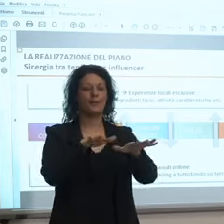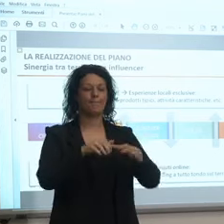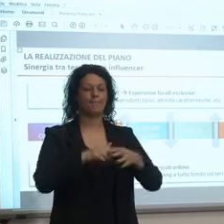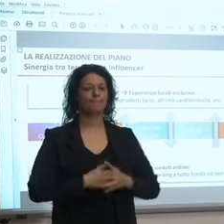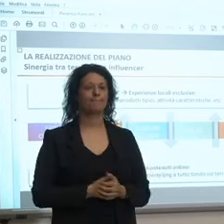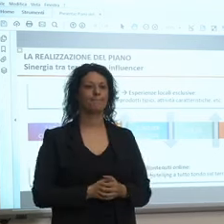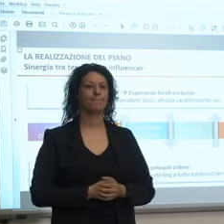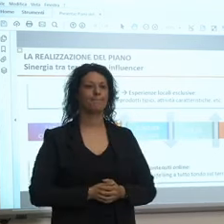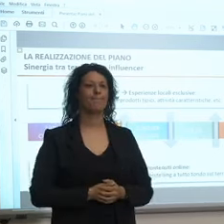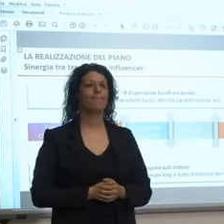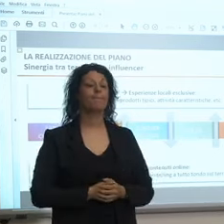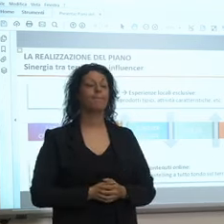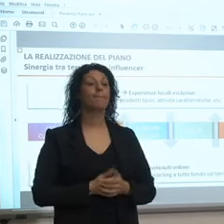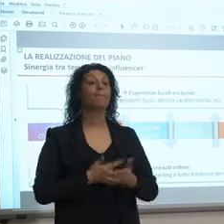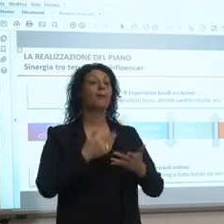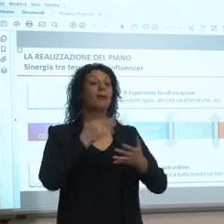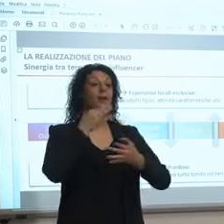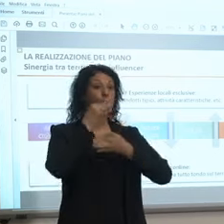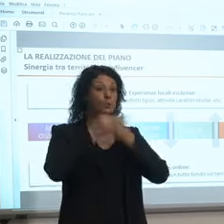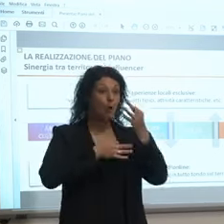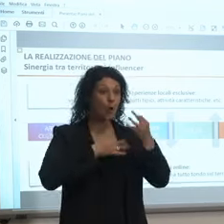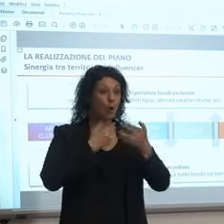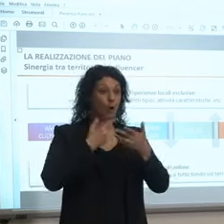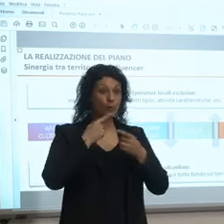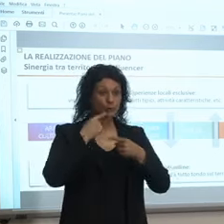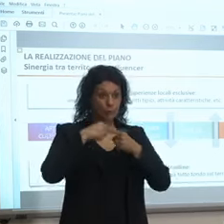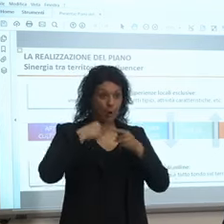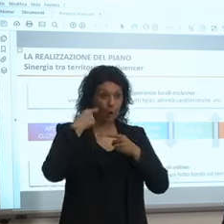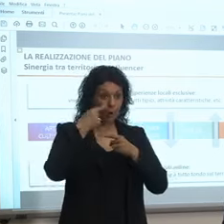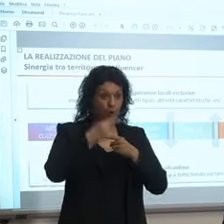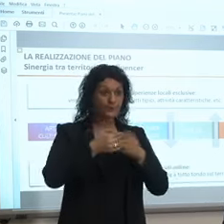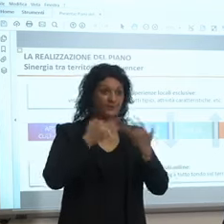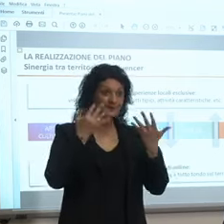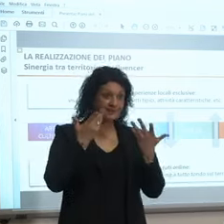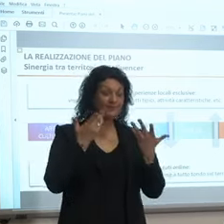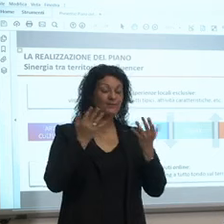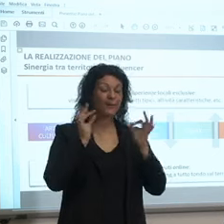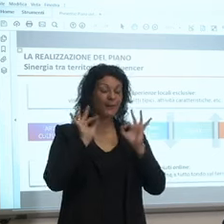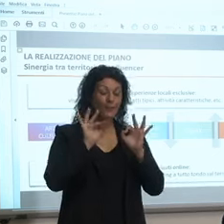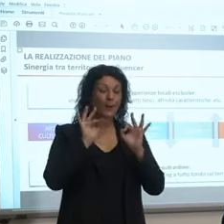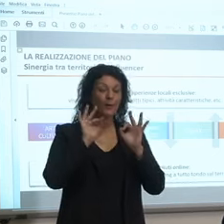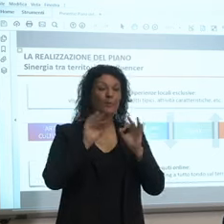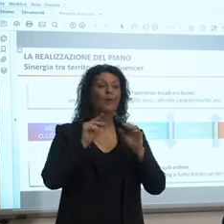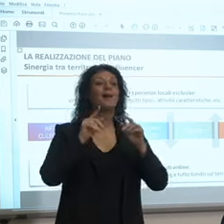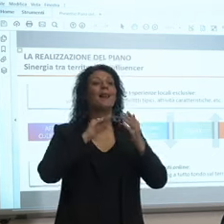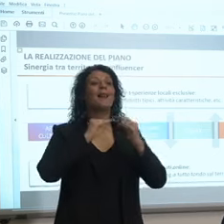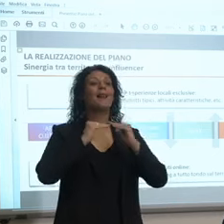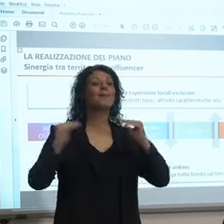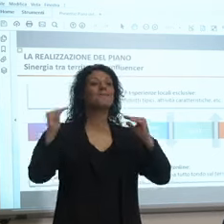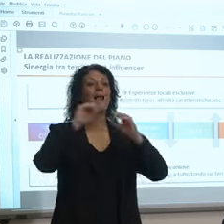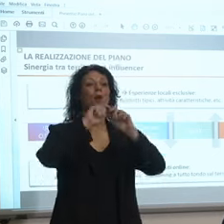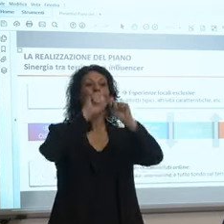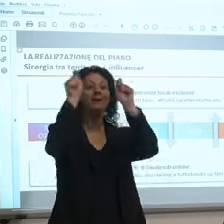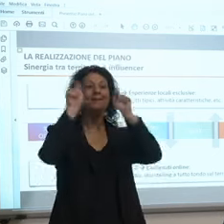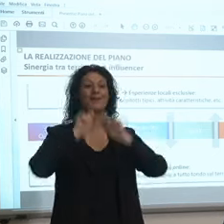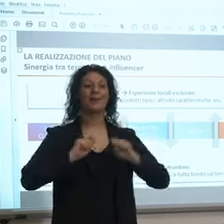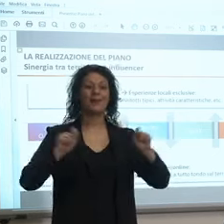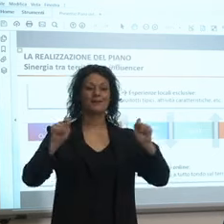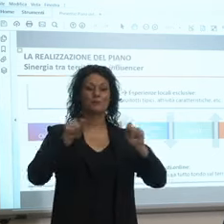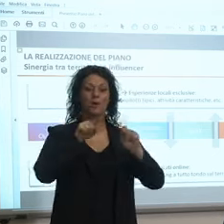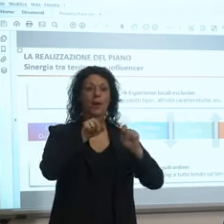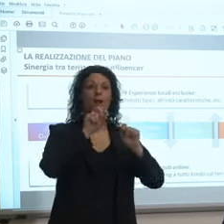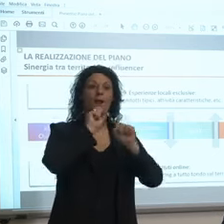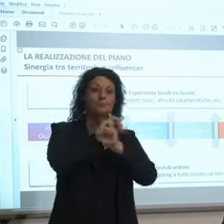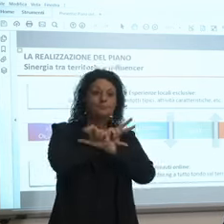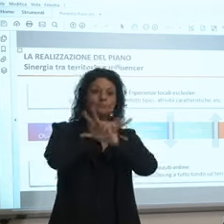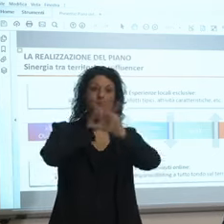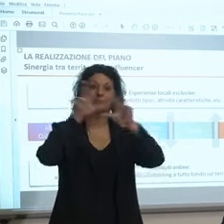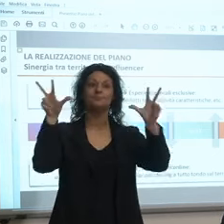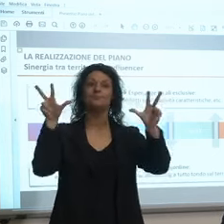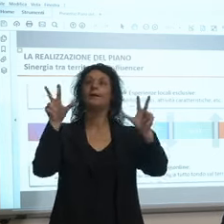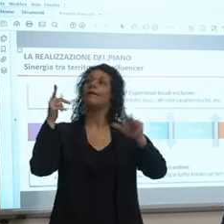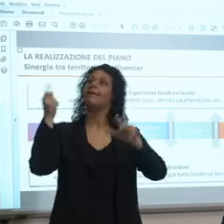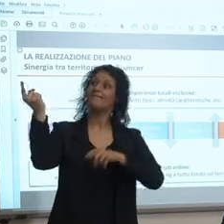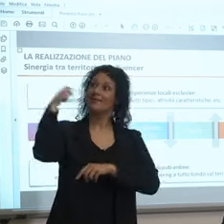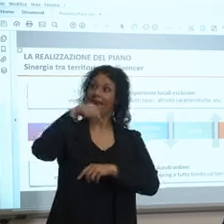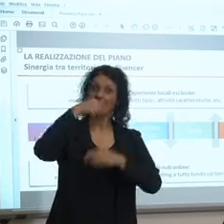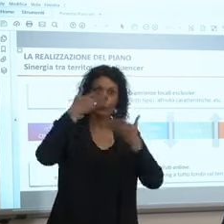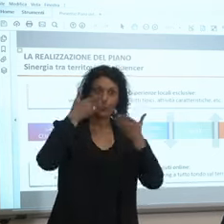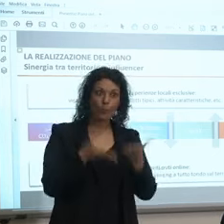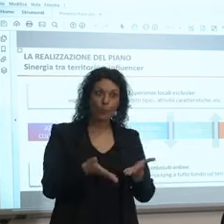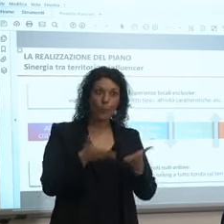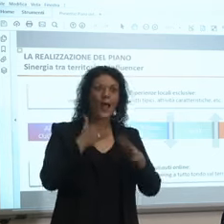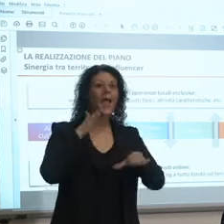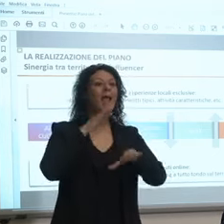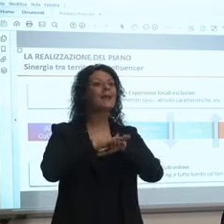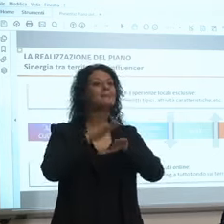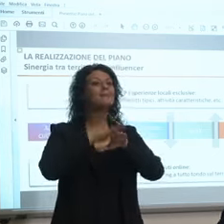livello internazionale turisti sia stranieri che italiani venite a fare la stessa esperienza che l'influencer ha fatto sul